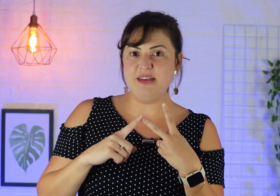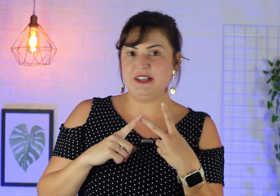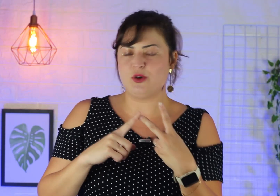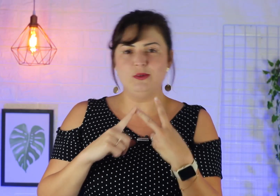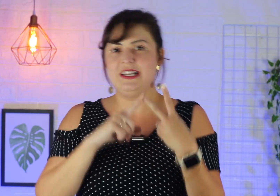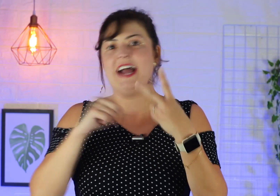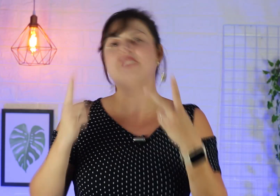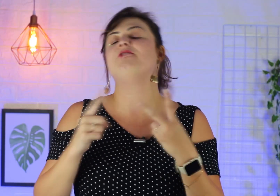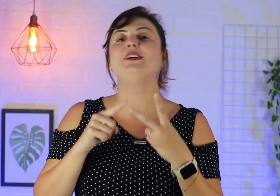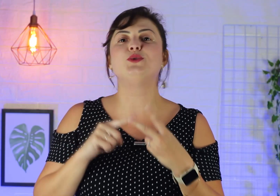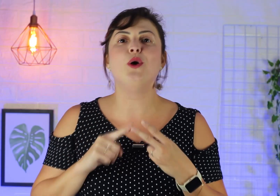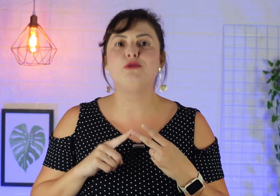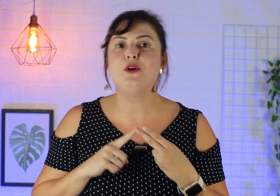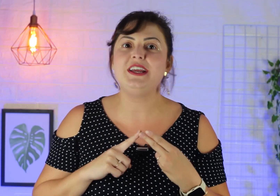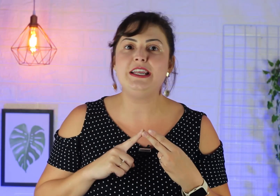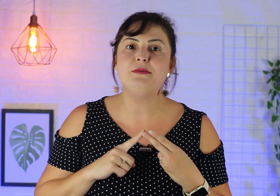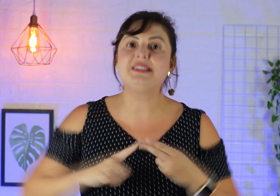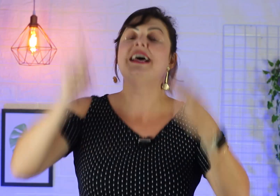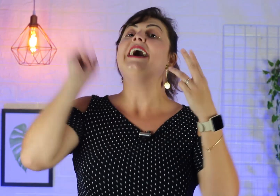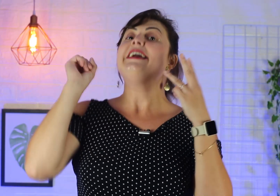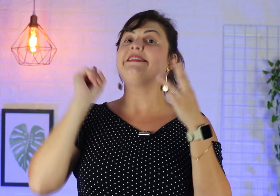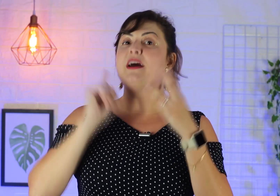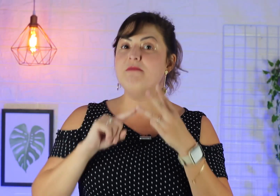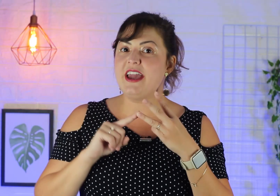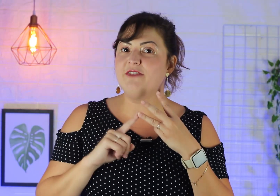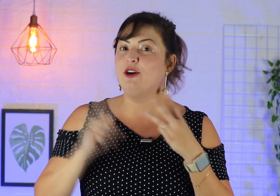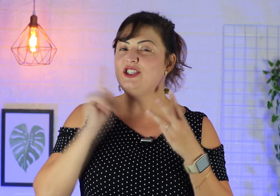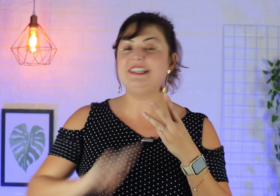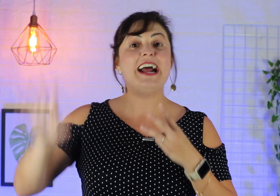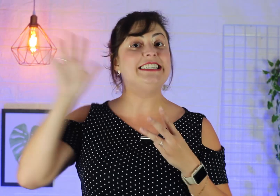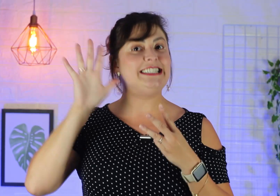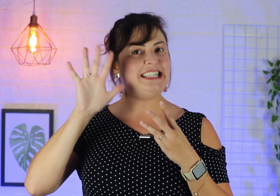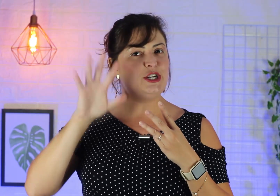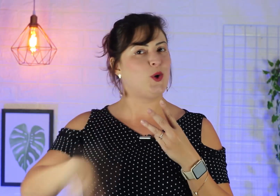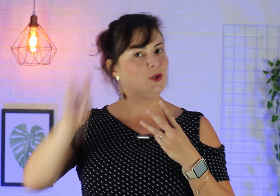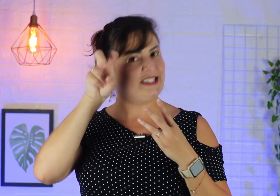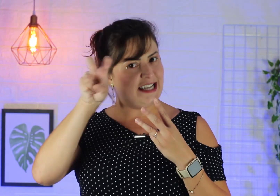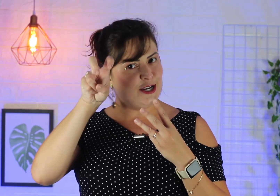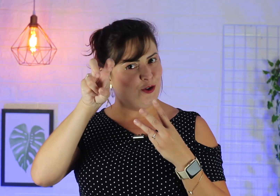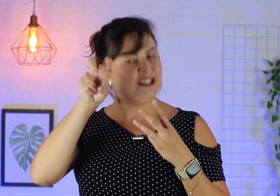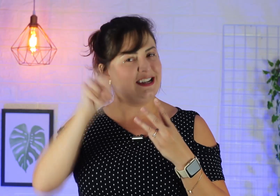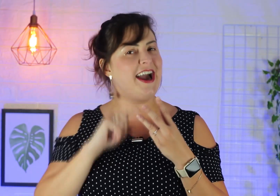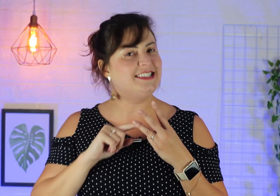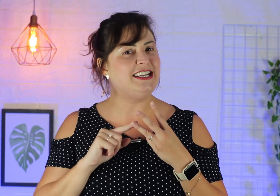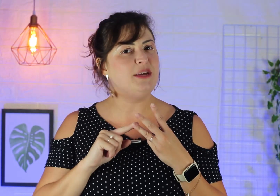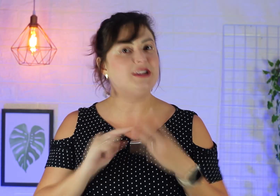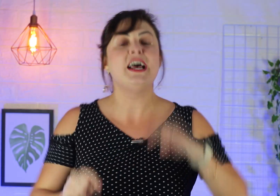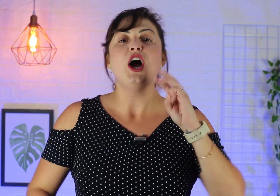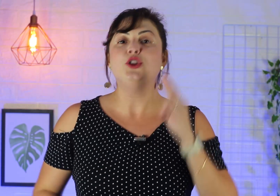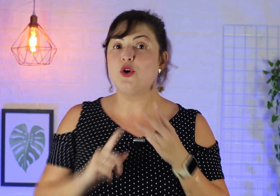Libras. Como será que faz um louvor em Libras? E também vou te ensinar cinco, cinco sinais em Libras do